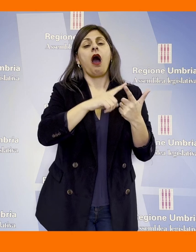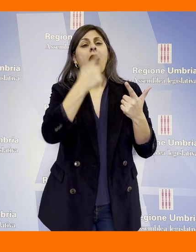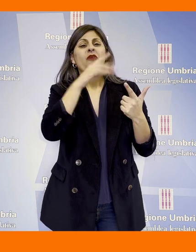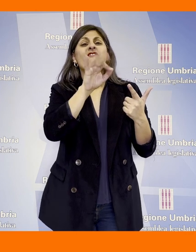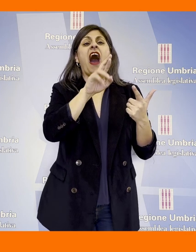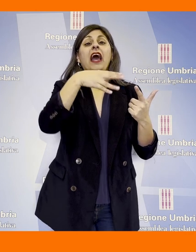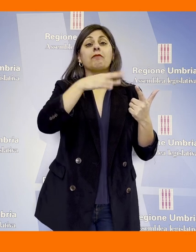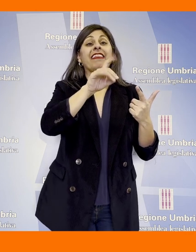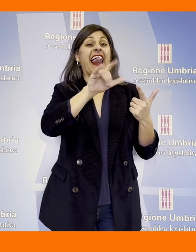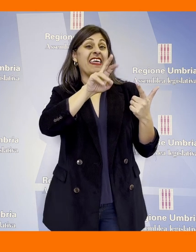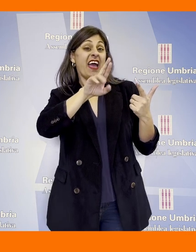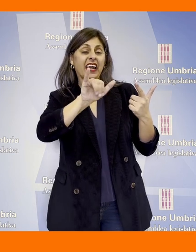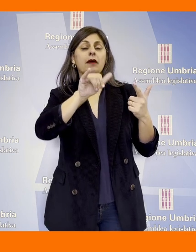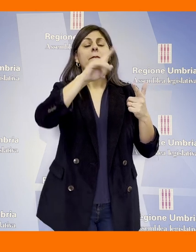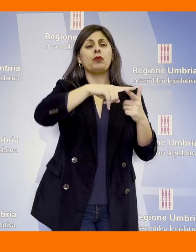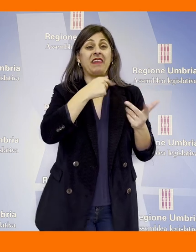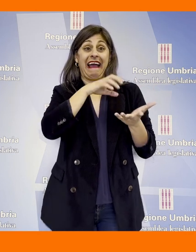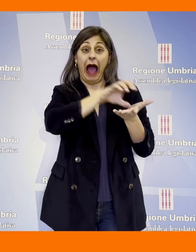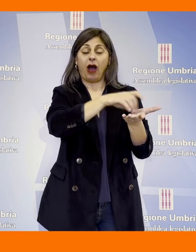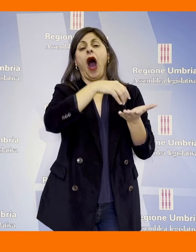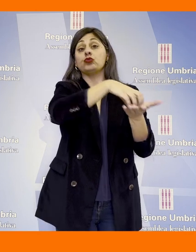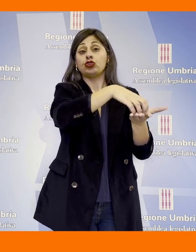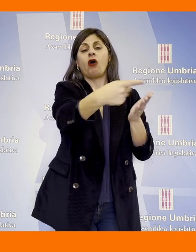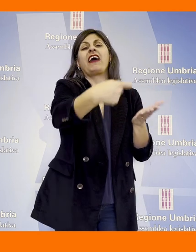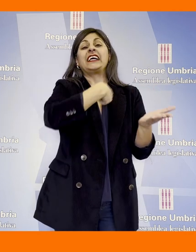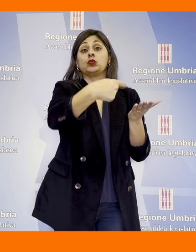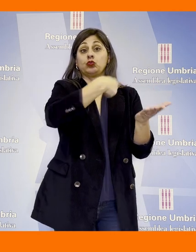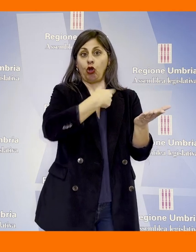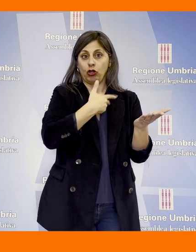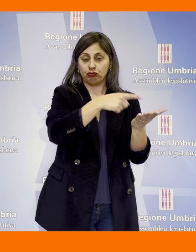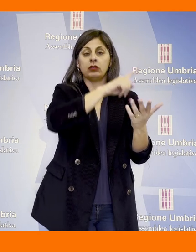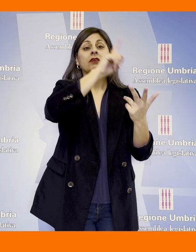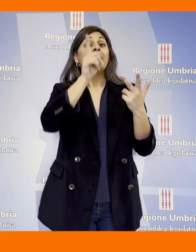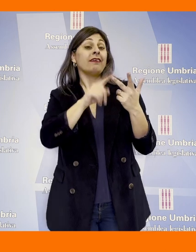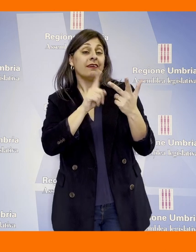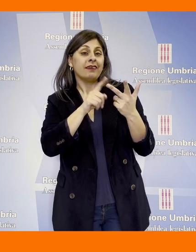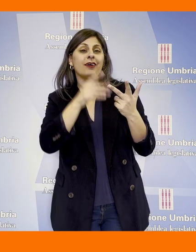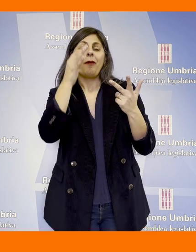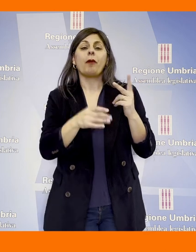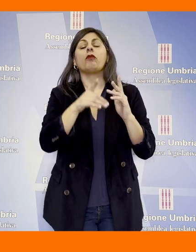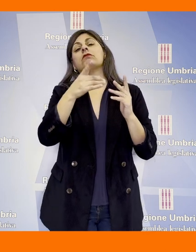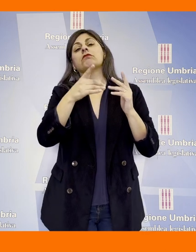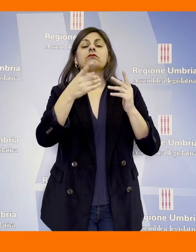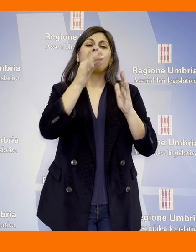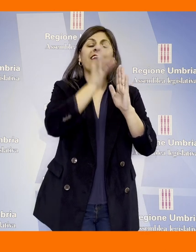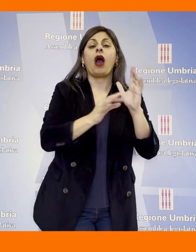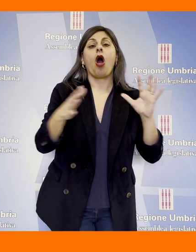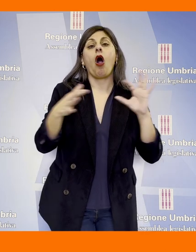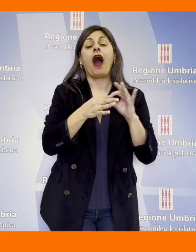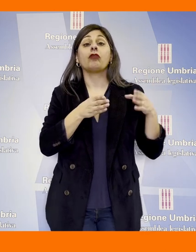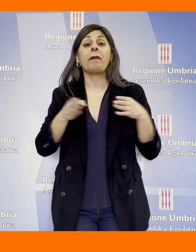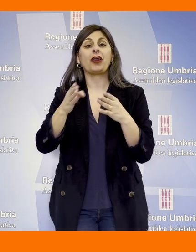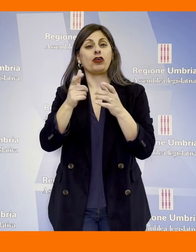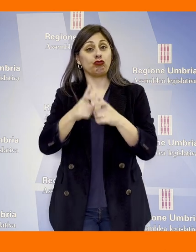iniziative di farm delivery e sistemi di restituzione con cauzione ed infine della disciplina dei percorsi della ceramica.